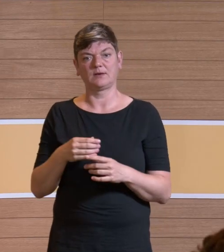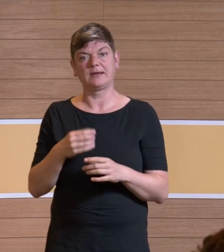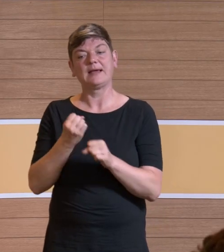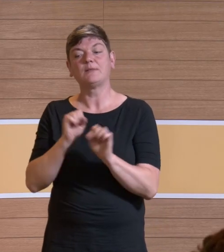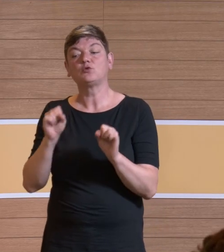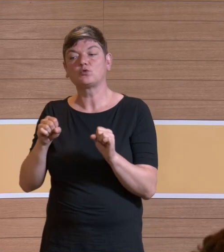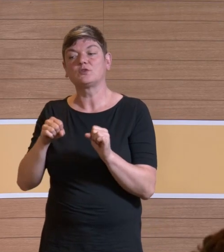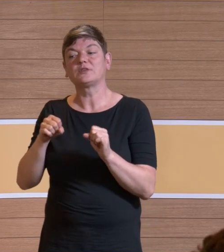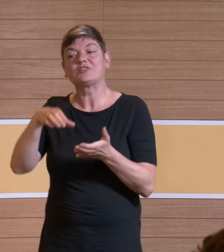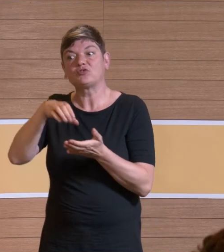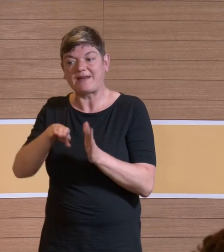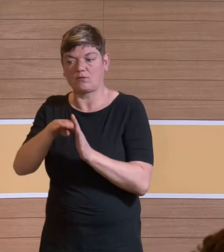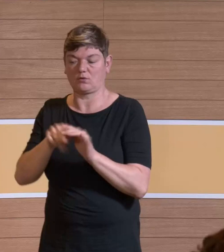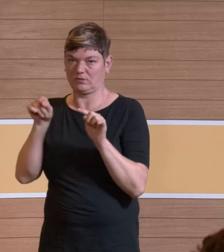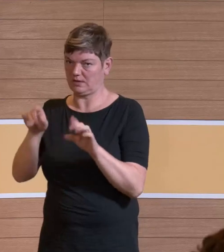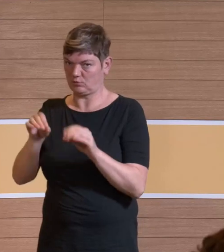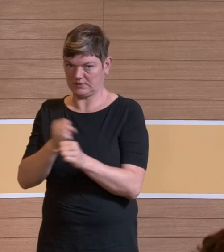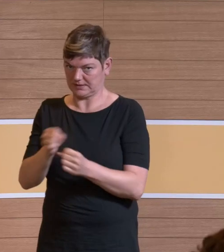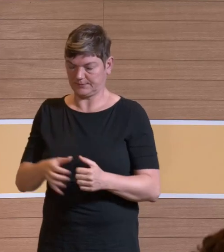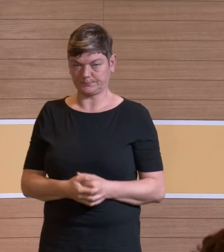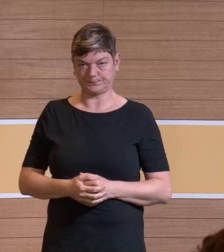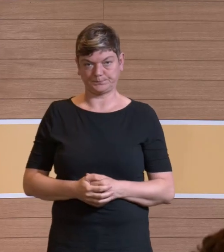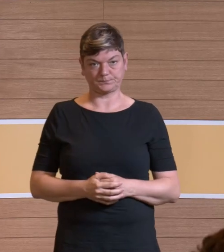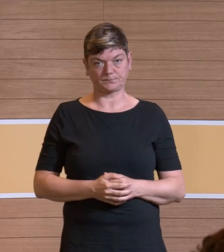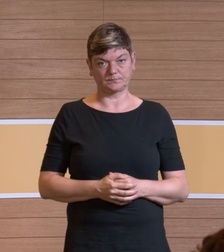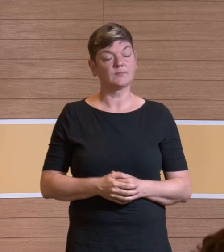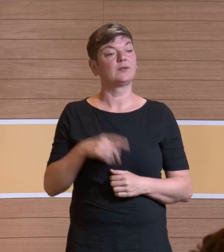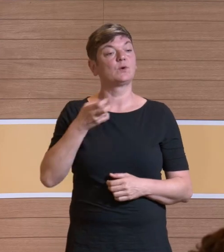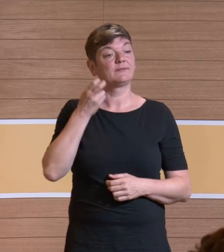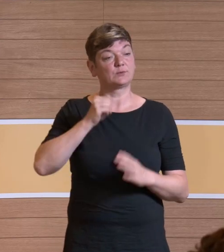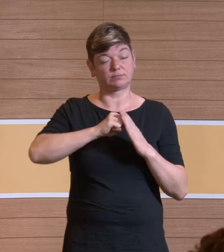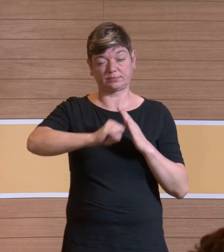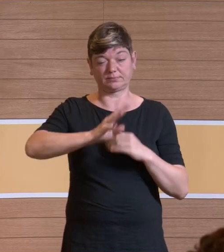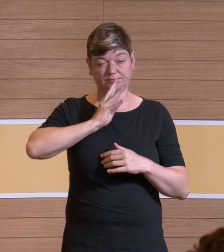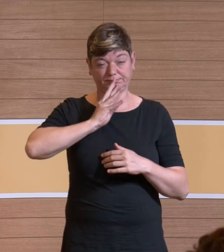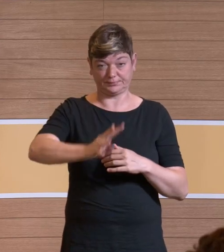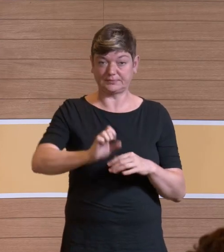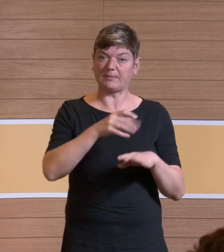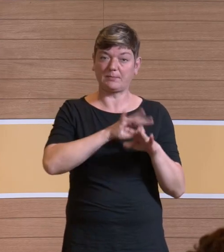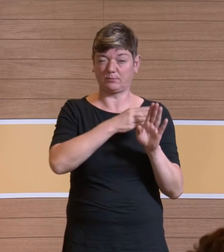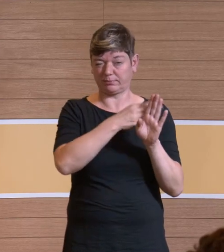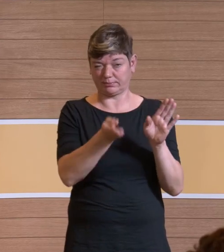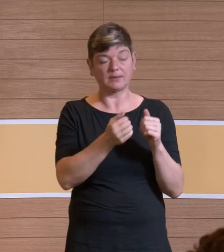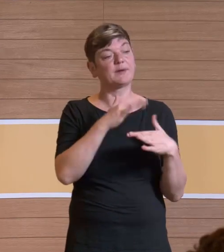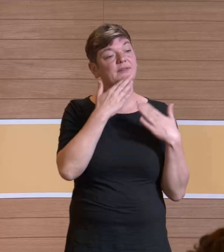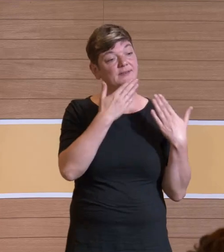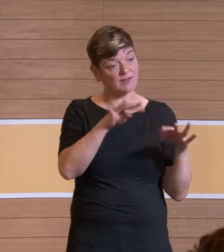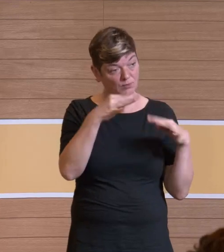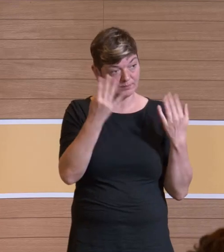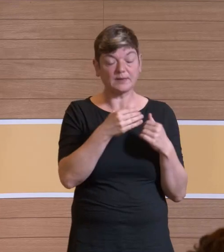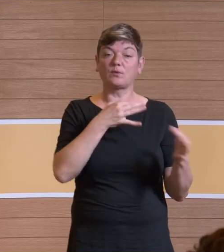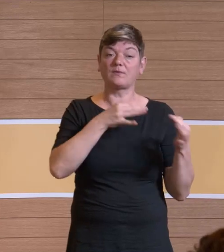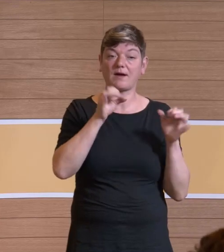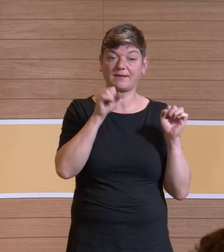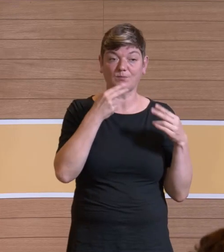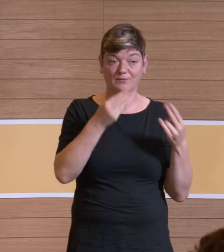Information am Rande. Gut, also ich habe versucht, mich zu beeilen. Ich glaube, ich bin da ein paar Minuten drüber. Trotzdem vielen Dank und ich stehe für